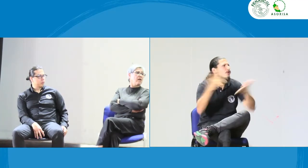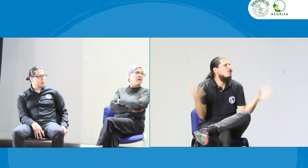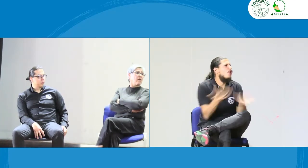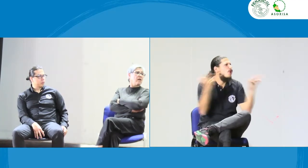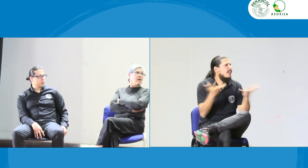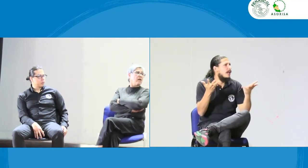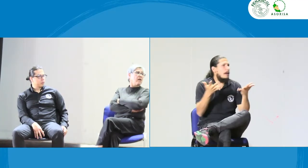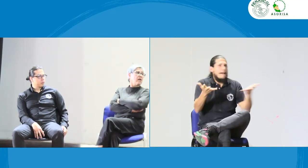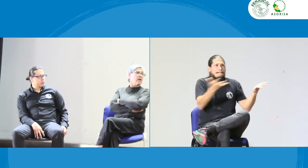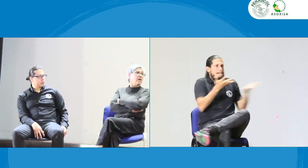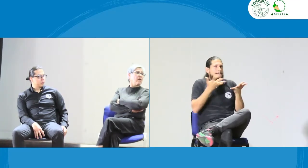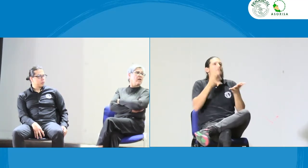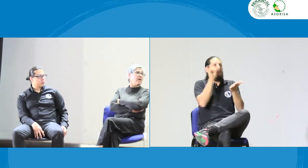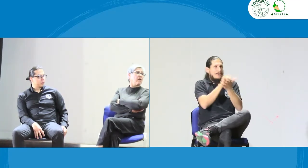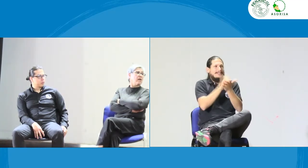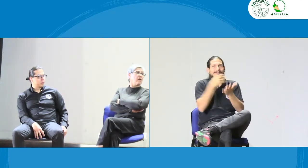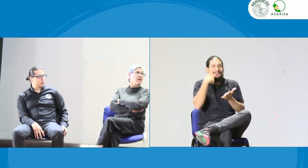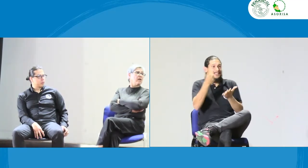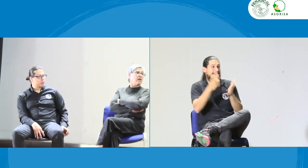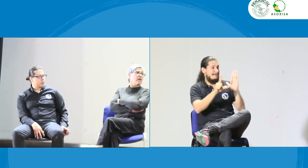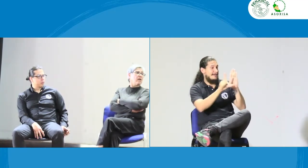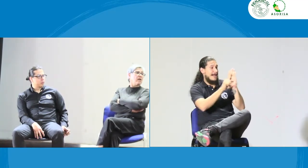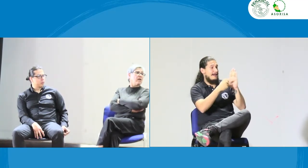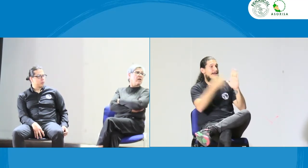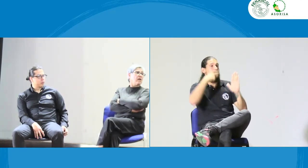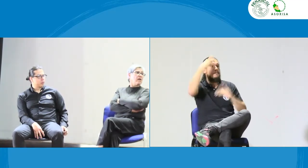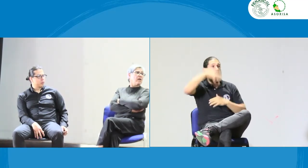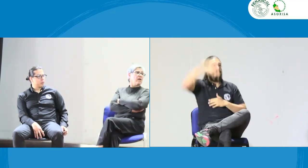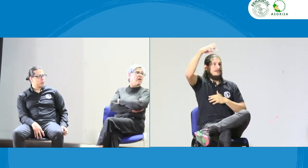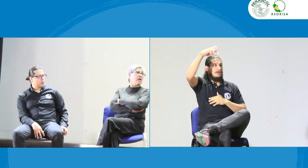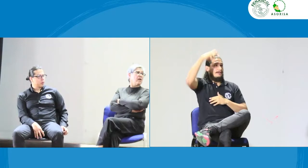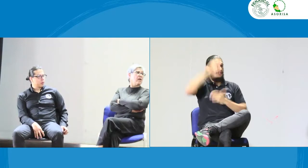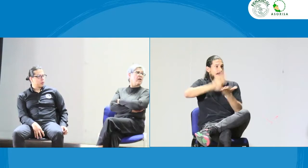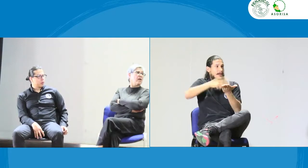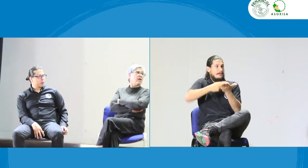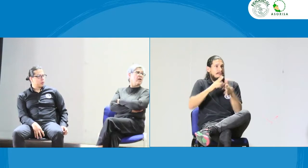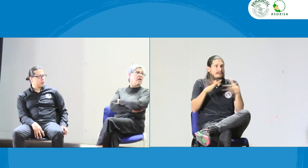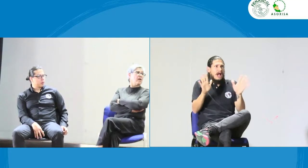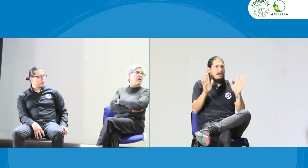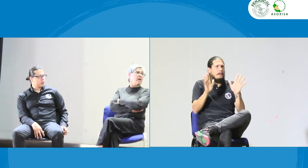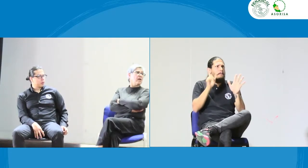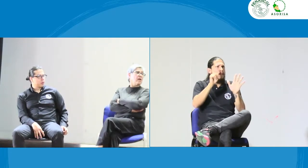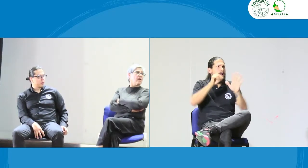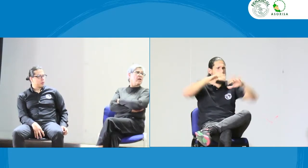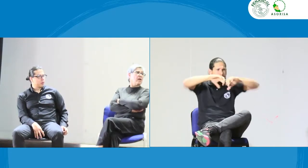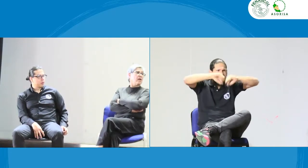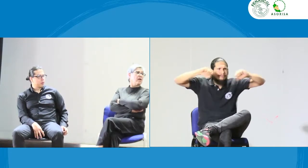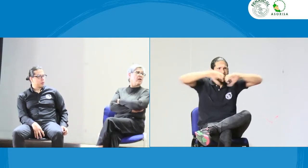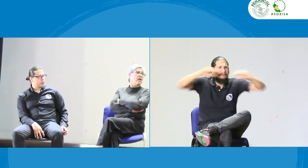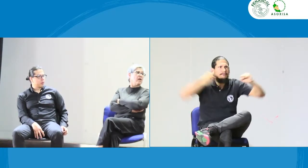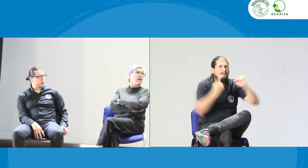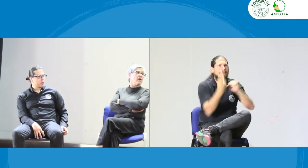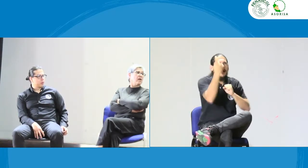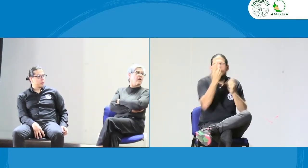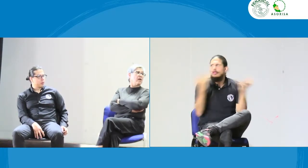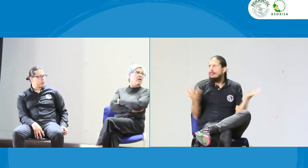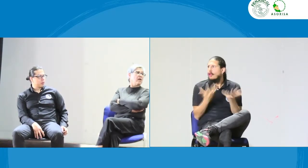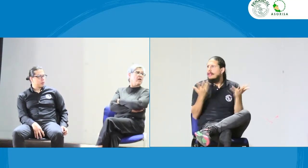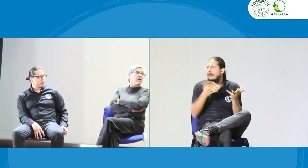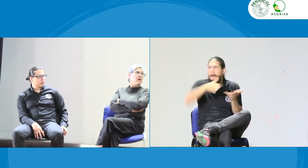orientación? Entonces, es ahí donde lo vemos corto. Por eso la ley dice que es un intérprete profesional. Pero no puede ser solamente un intérprete profesional. Es